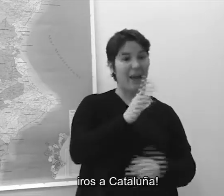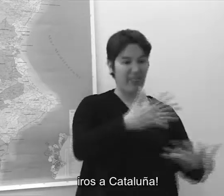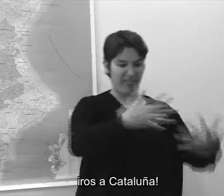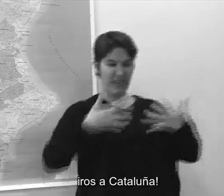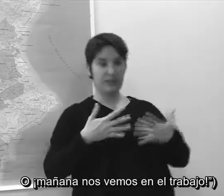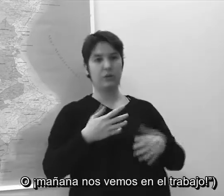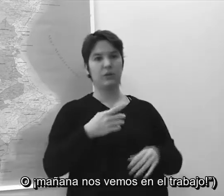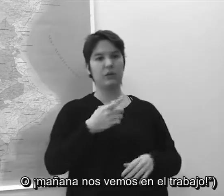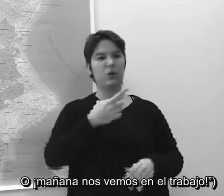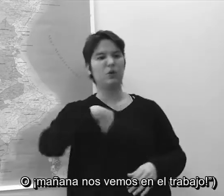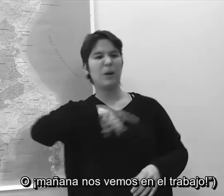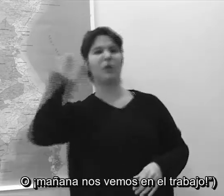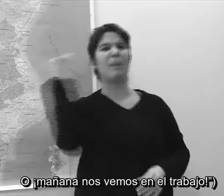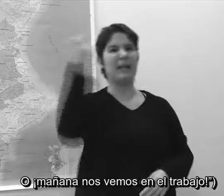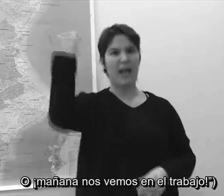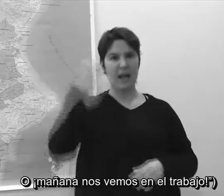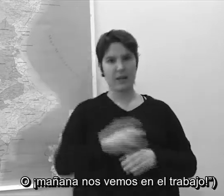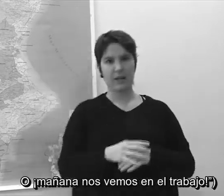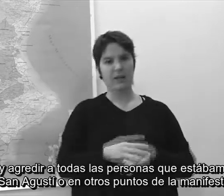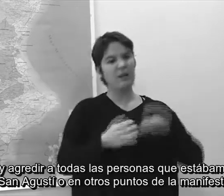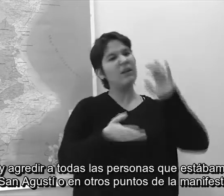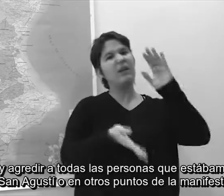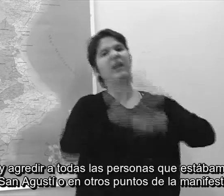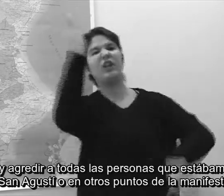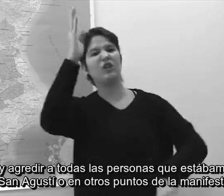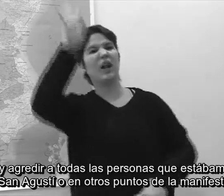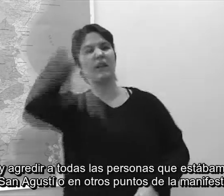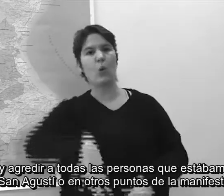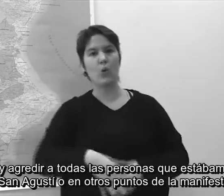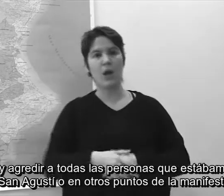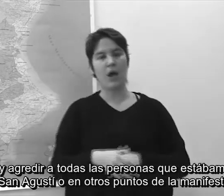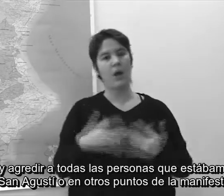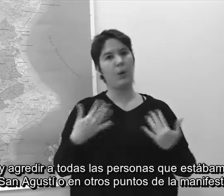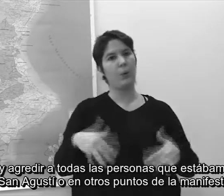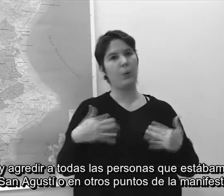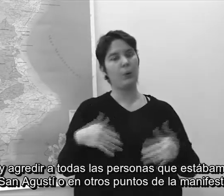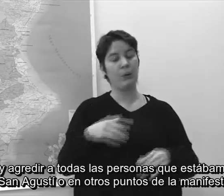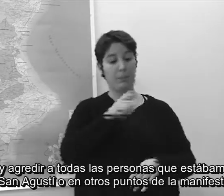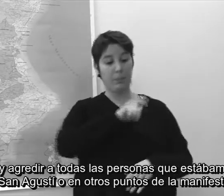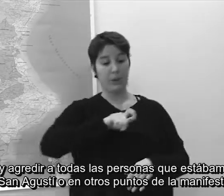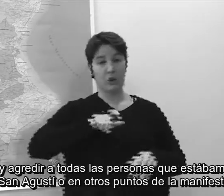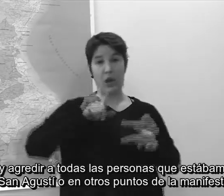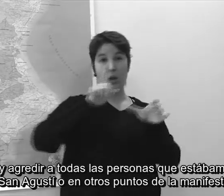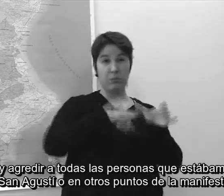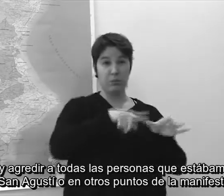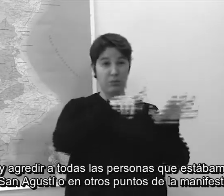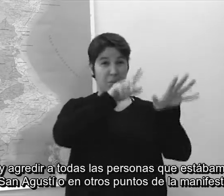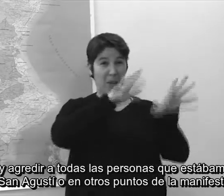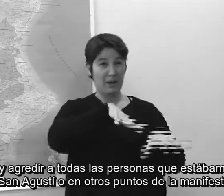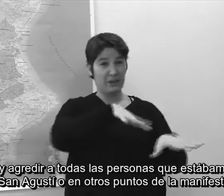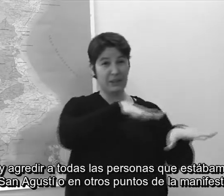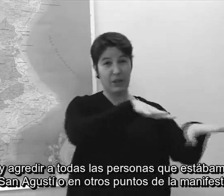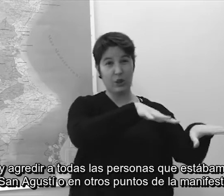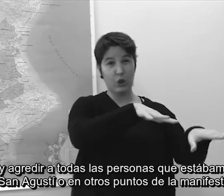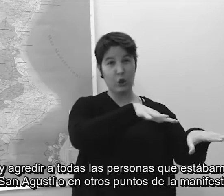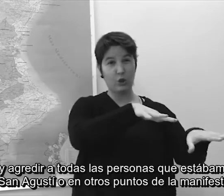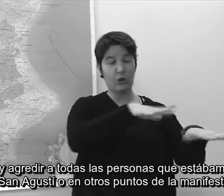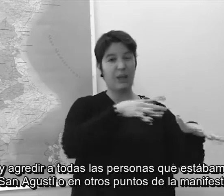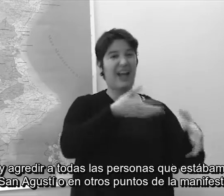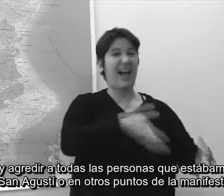aneu-s'hi a Catalunya. Agressions a les persones que participaven de la manifestació. Aquest tipus d